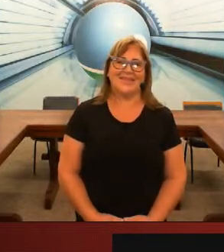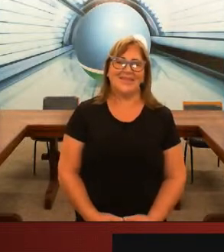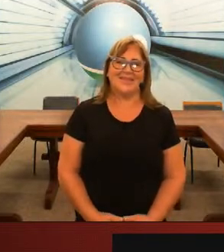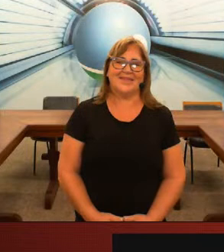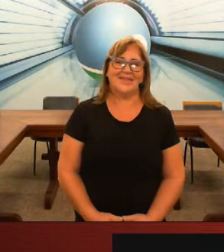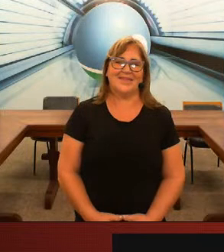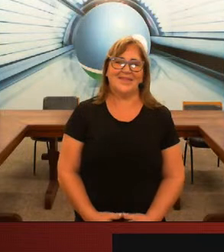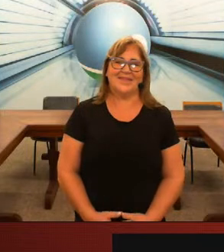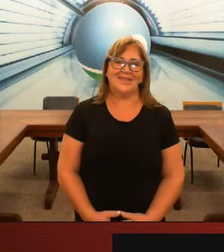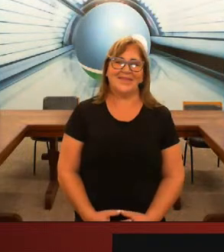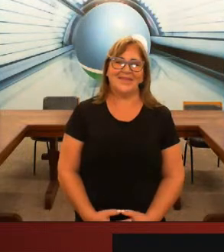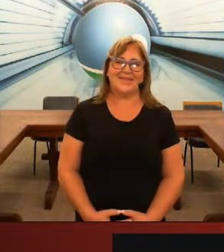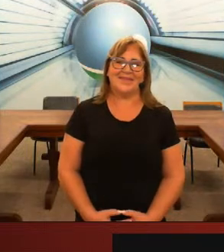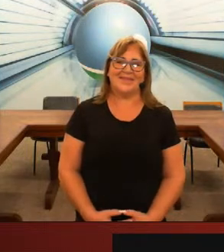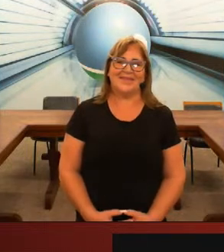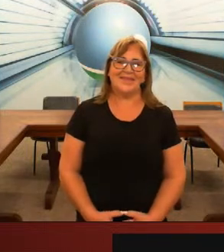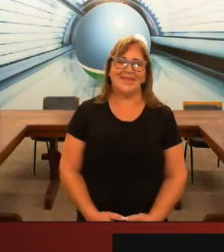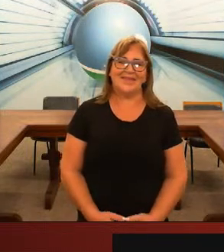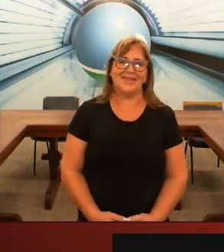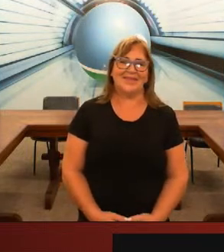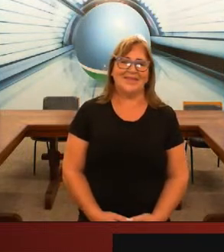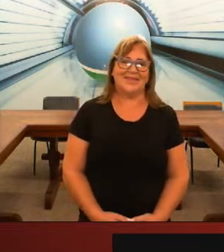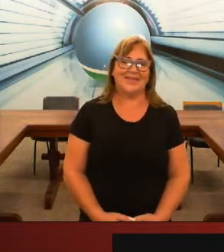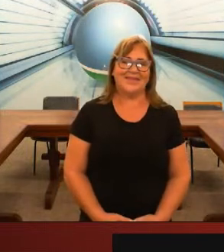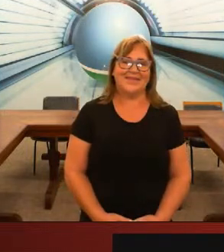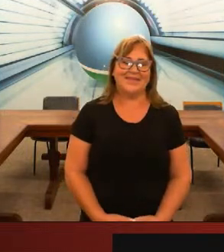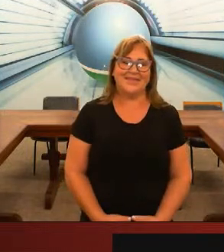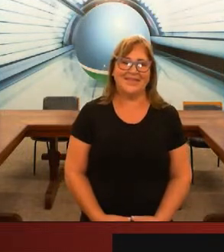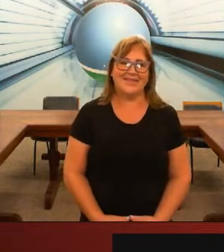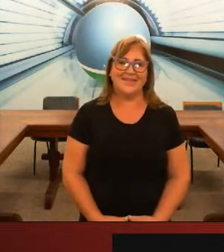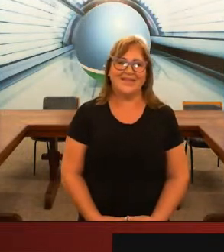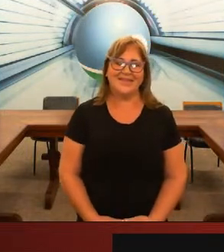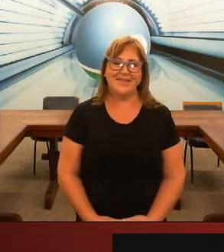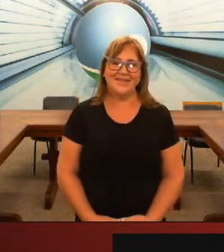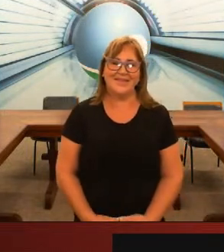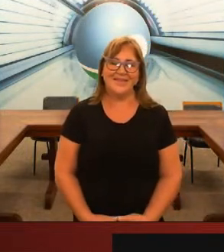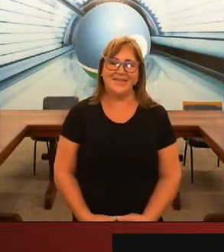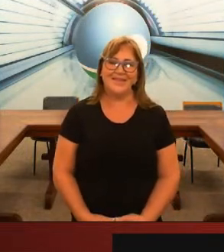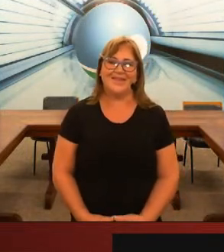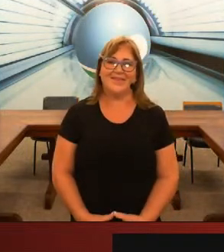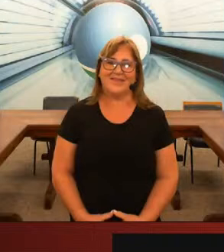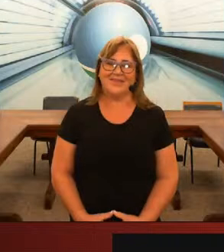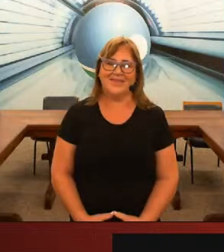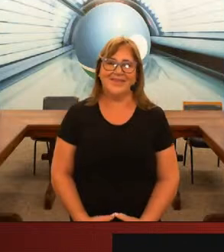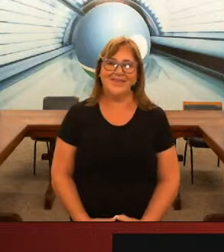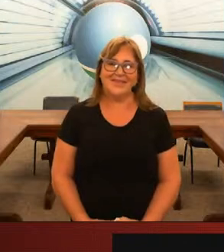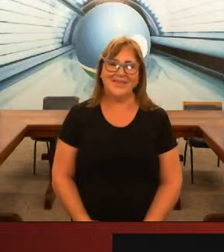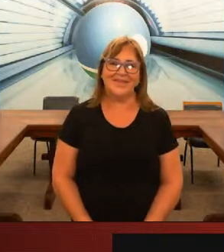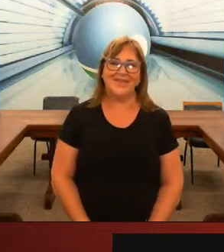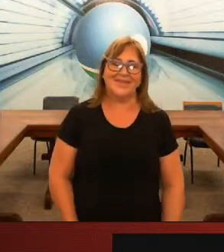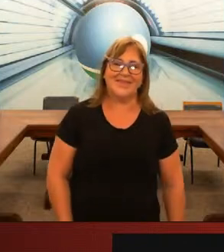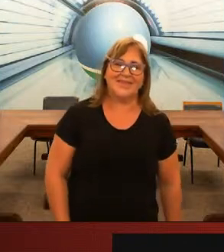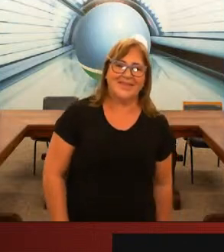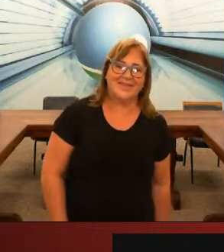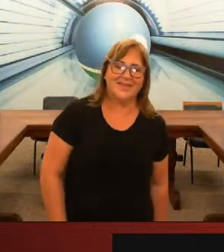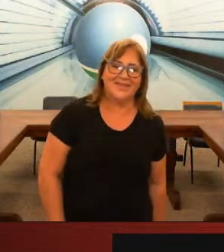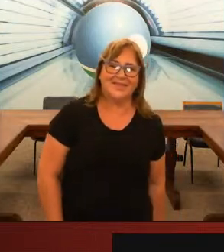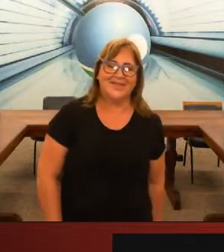tenho uma experiência como intérprete de Libras e também como professora de Libras eu trabalho com